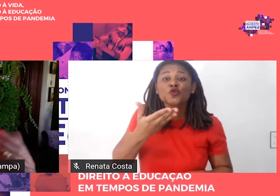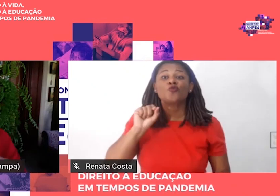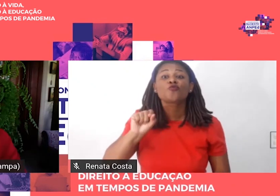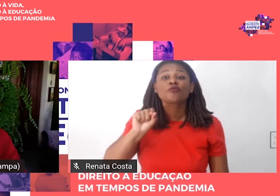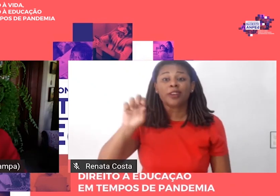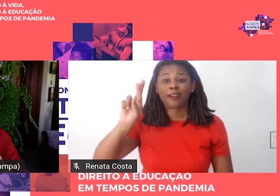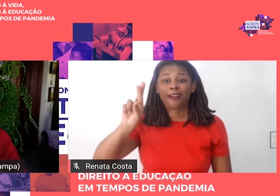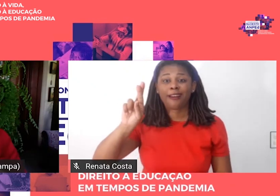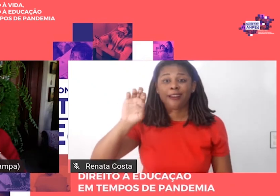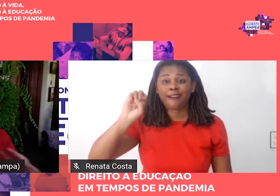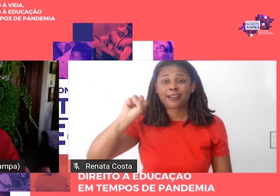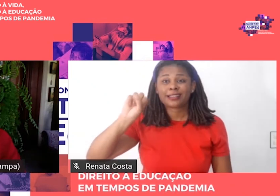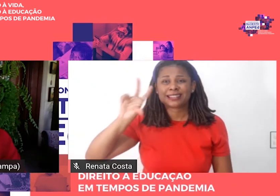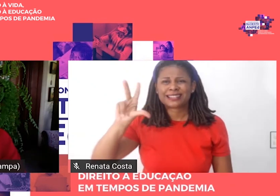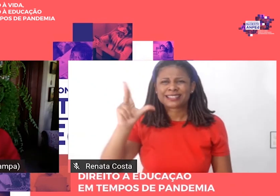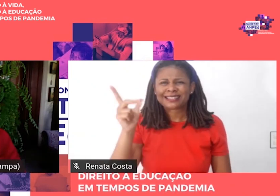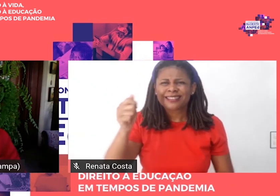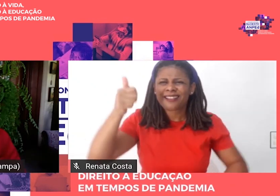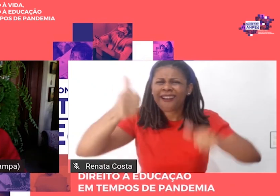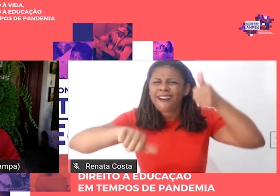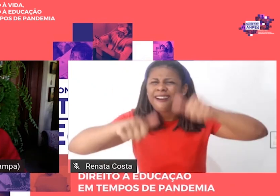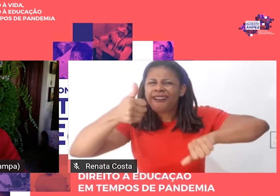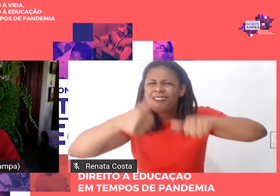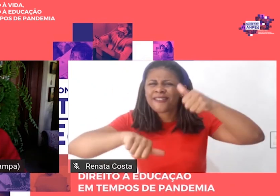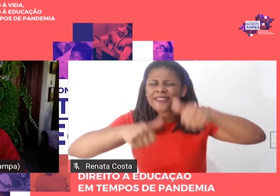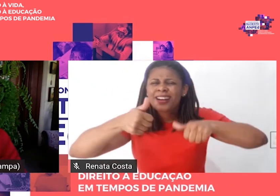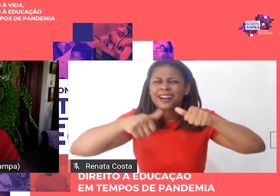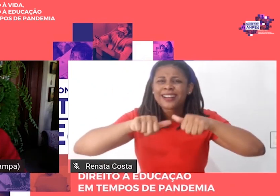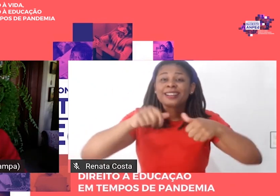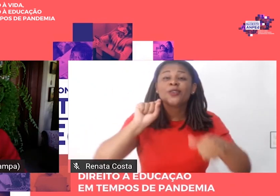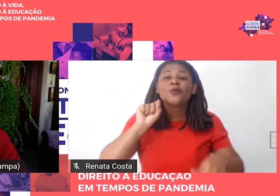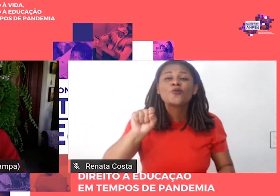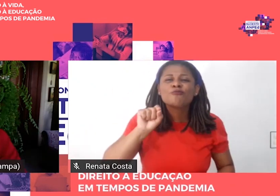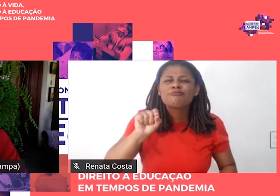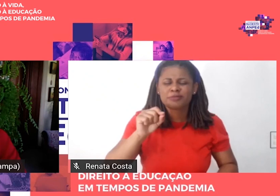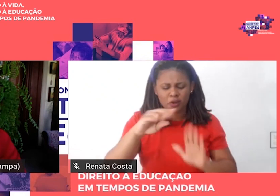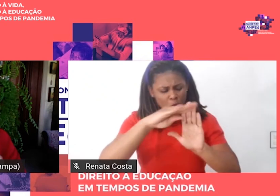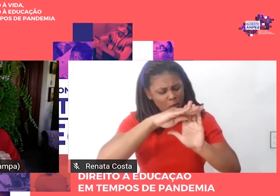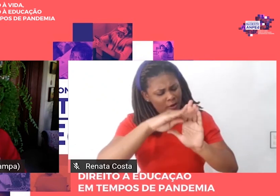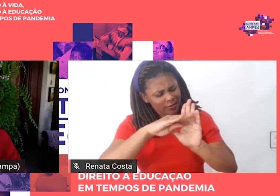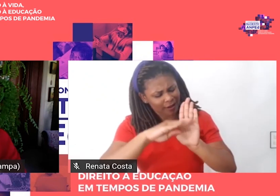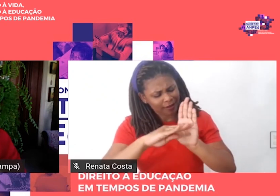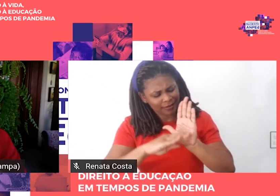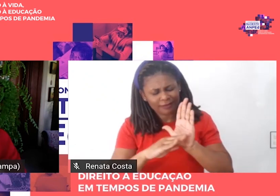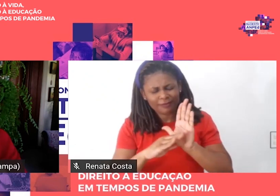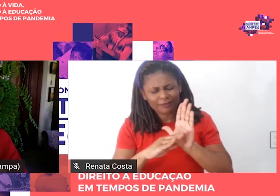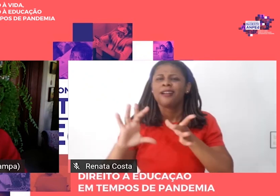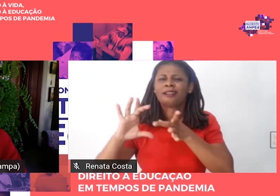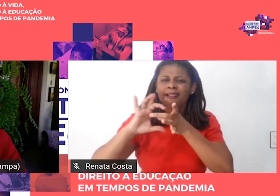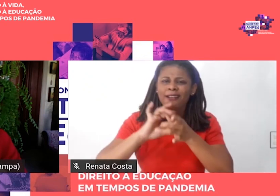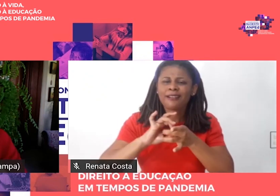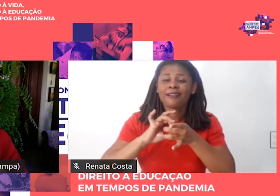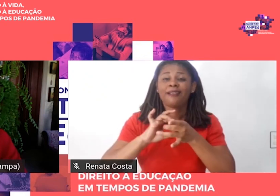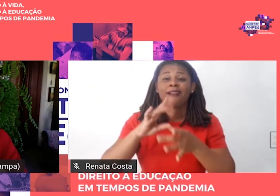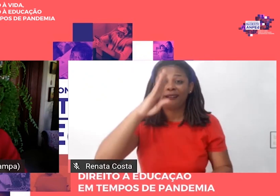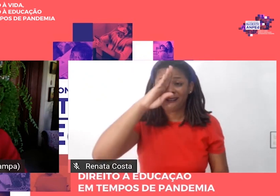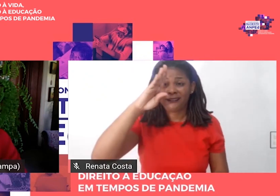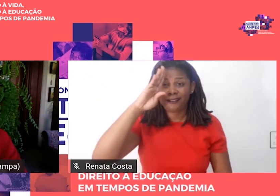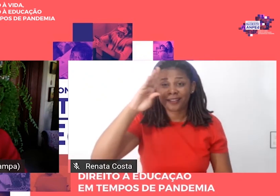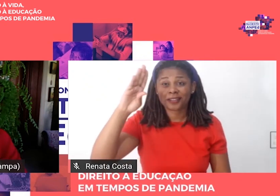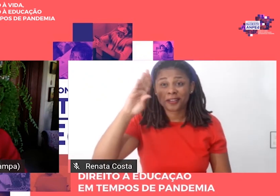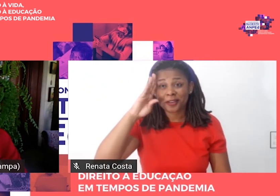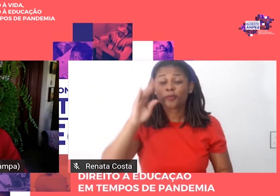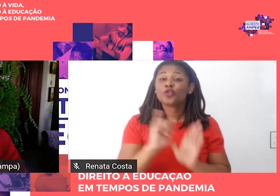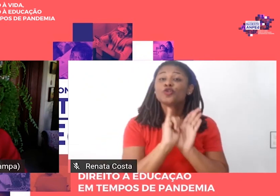avaliação entre pares, no melhor procedimento acadêmico, nós estamos com um edital aberto